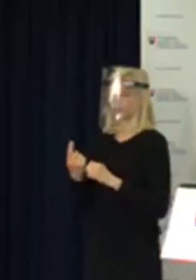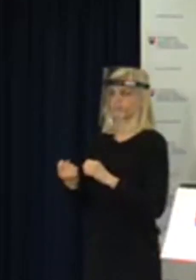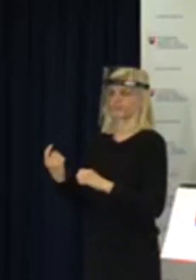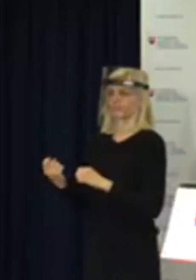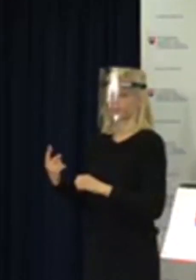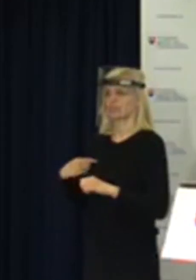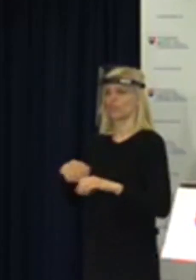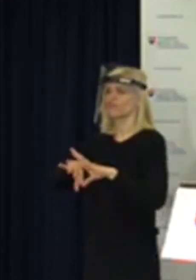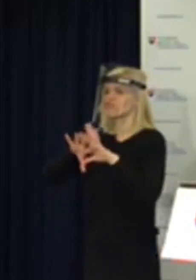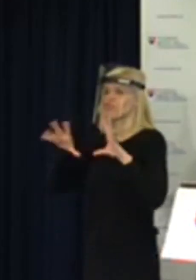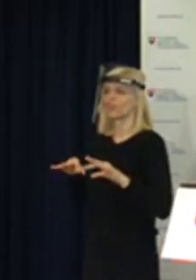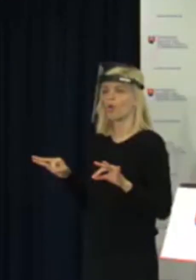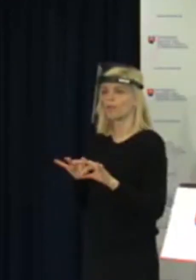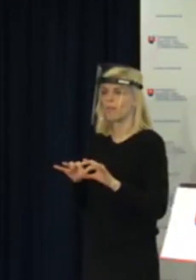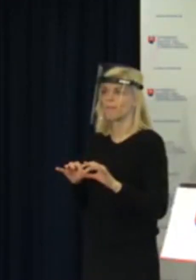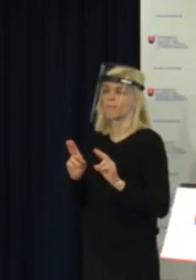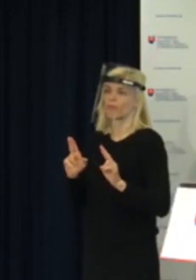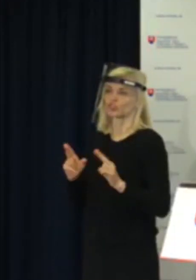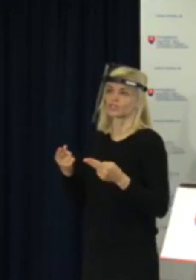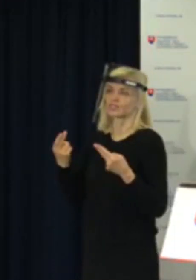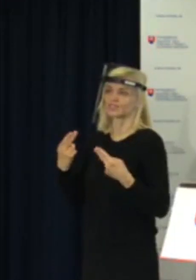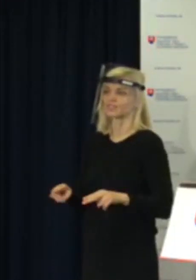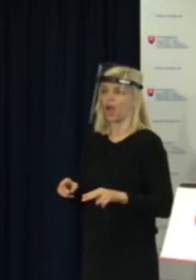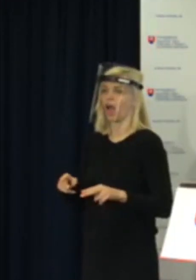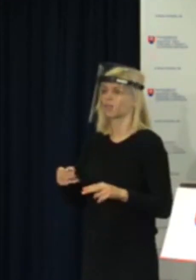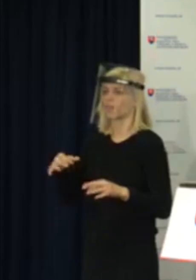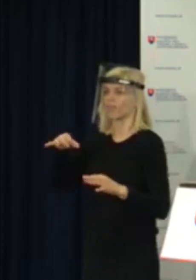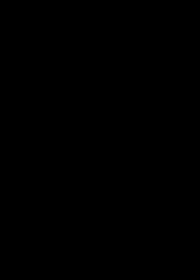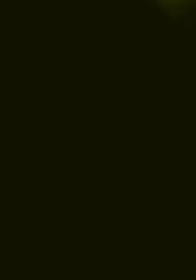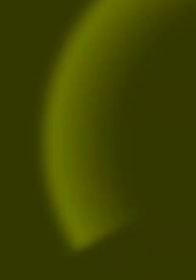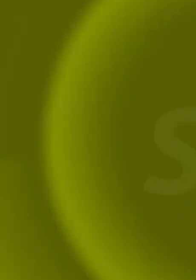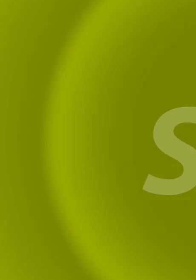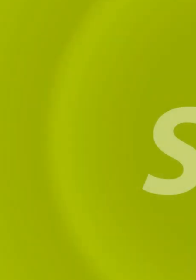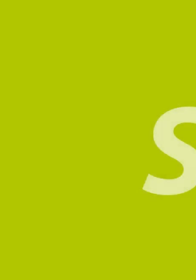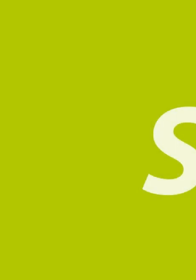následne v tom ministerskom stríme alebo následovnými úkonmi, ktoré chceme spraviť.